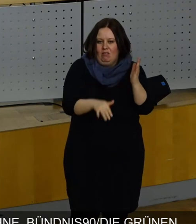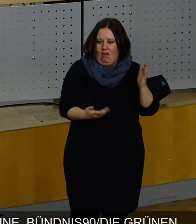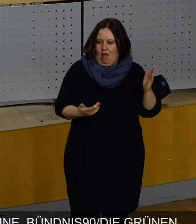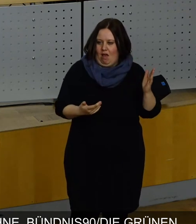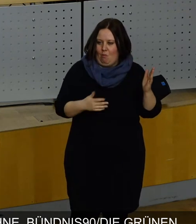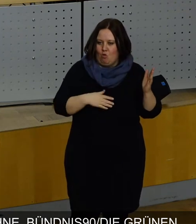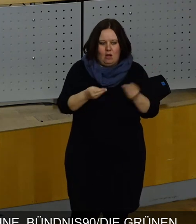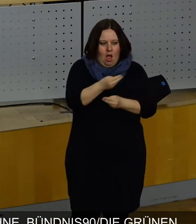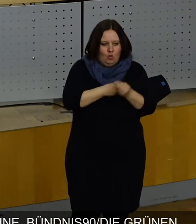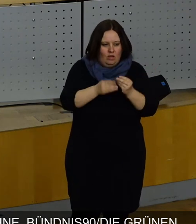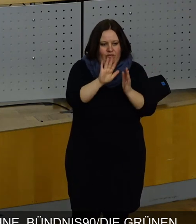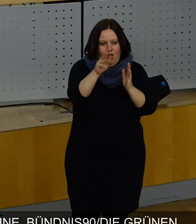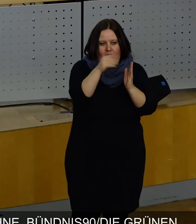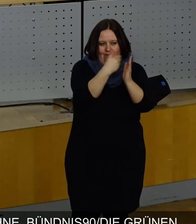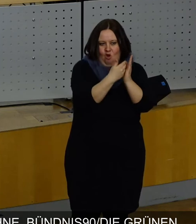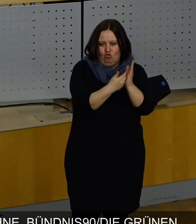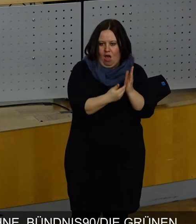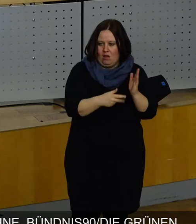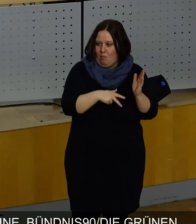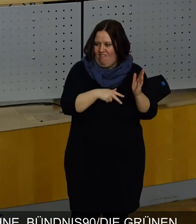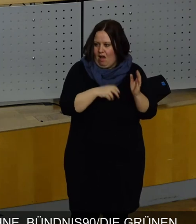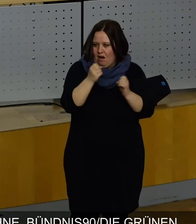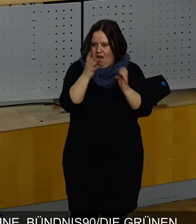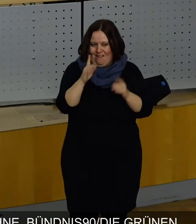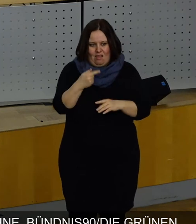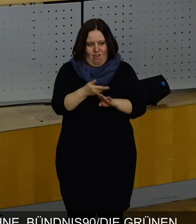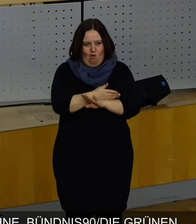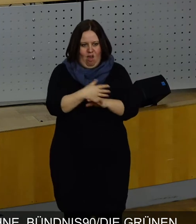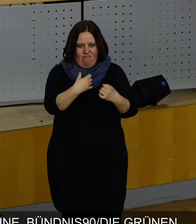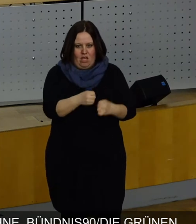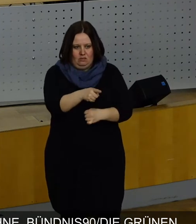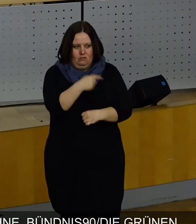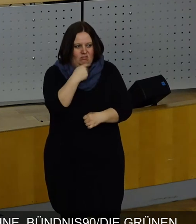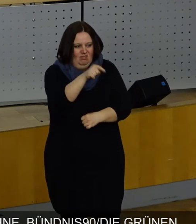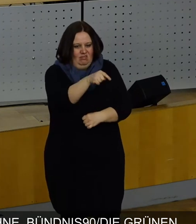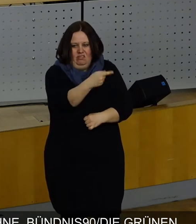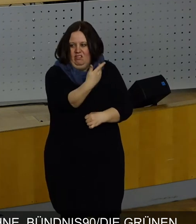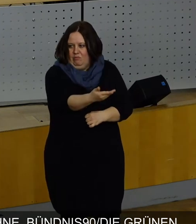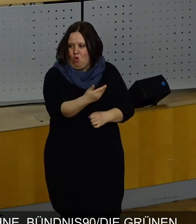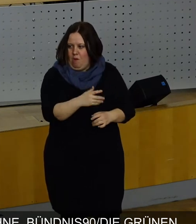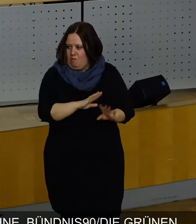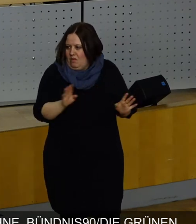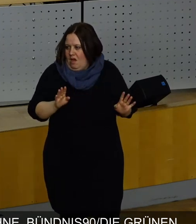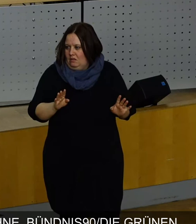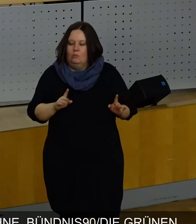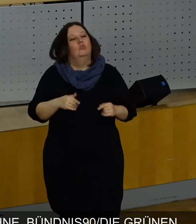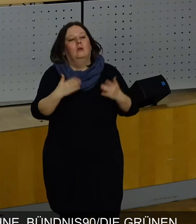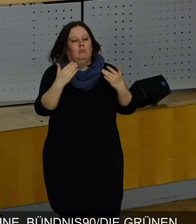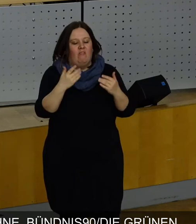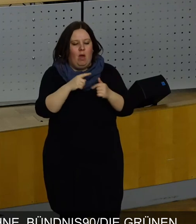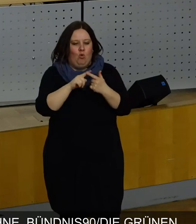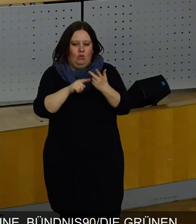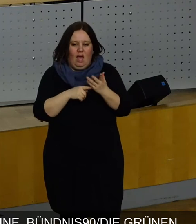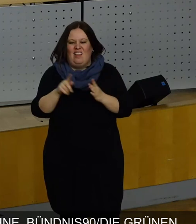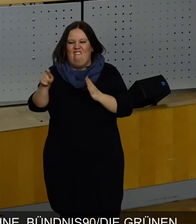ausgehandelt werden können, aber natürlich keiner vorher festlegen kann, der oder der wird es. Da gibt es Bewerber und